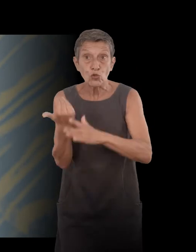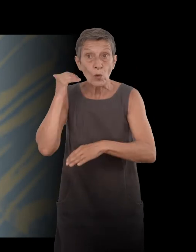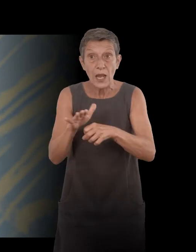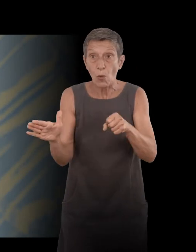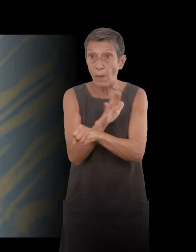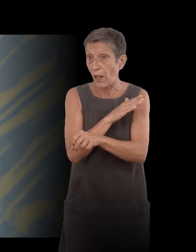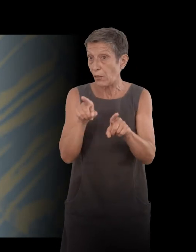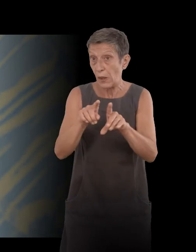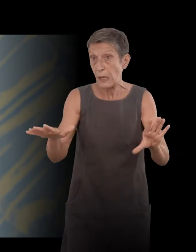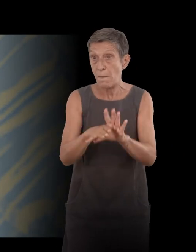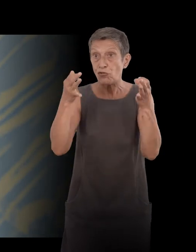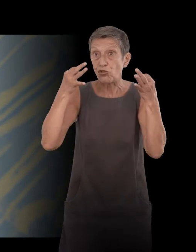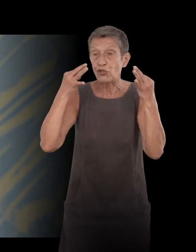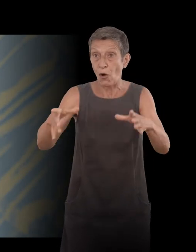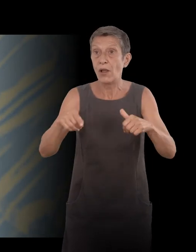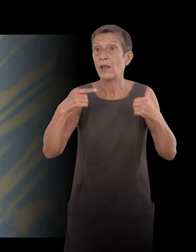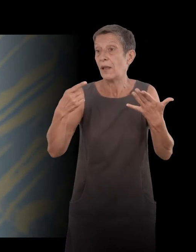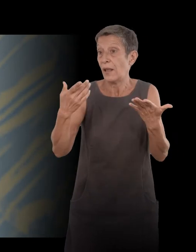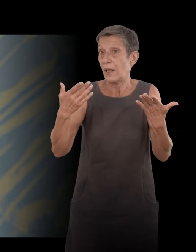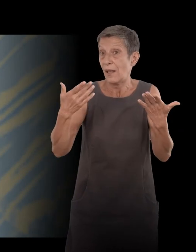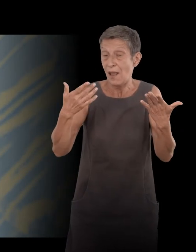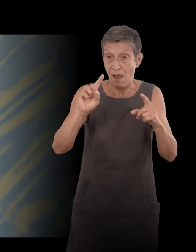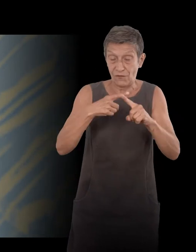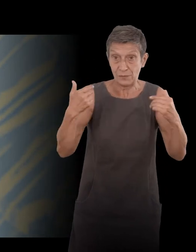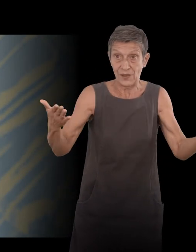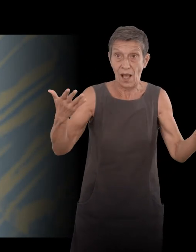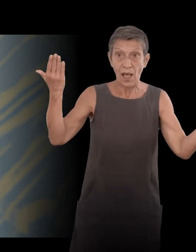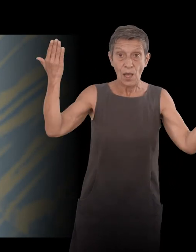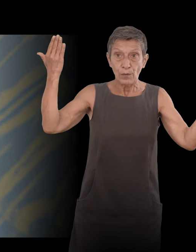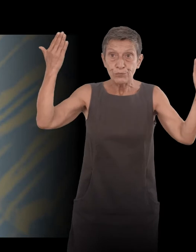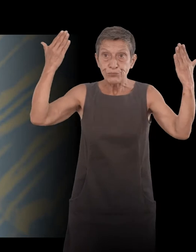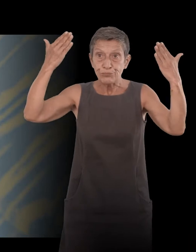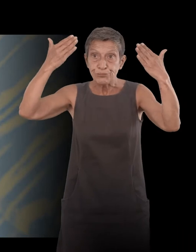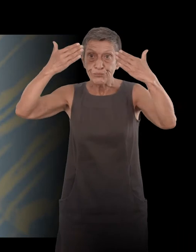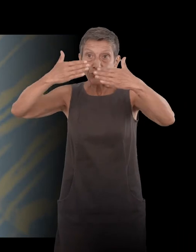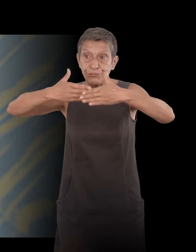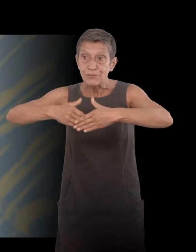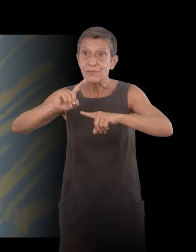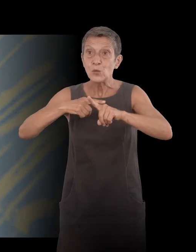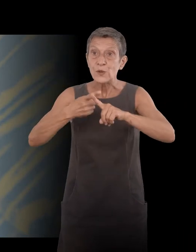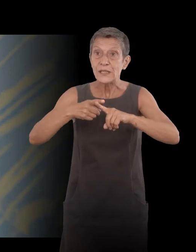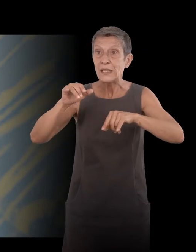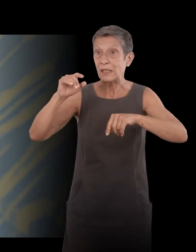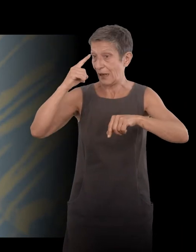petit à petit, la nuit tombe. Et à chaque fois, sur la musique d'India Song, je vais au bord de la mer.